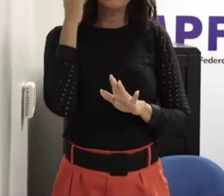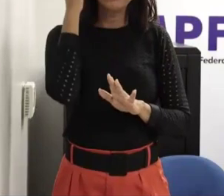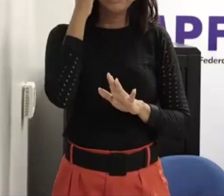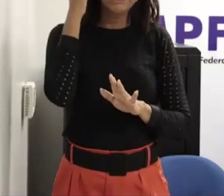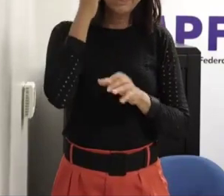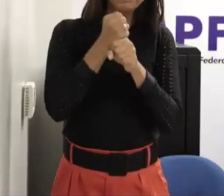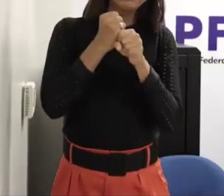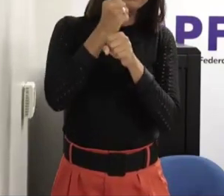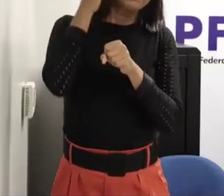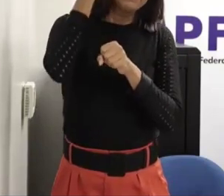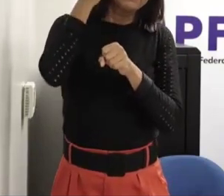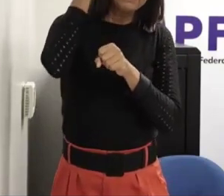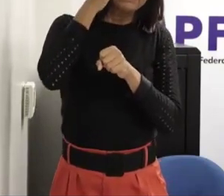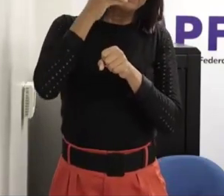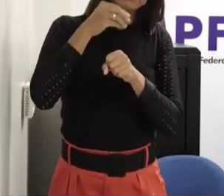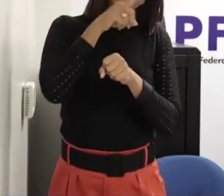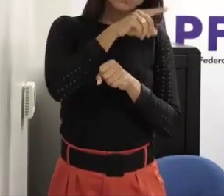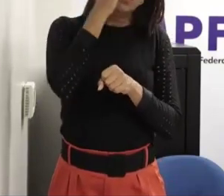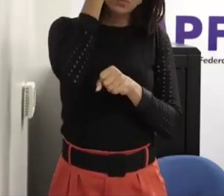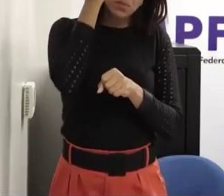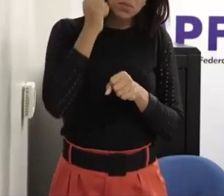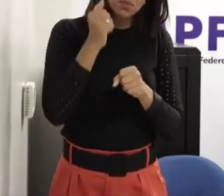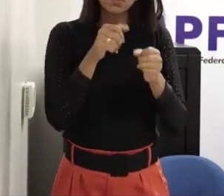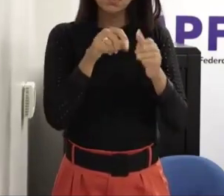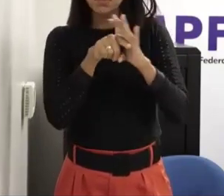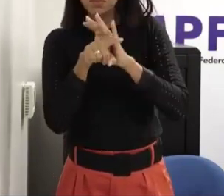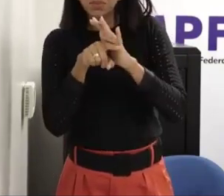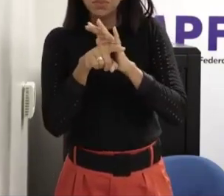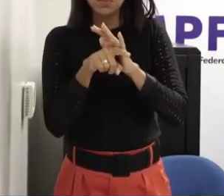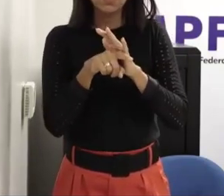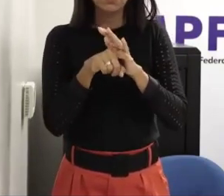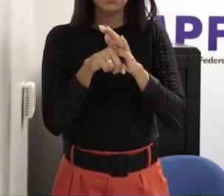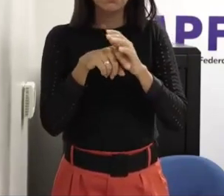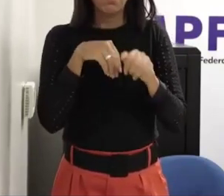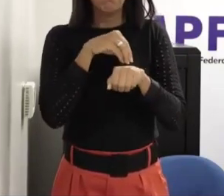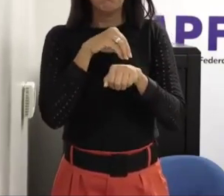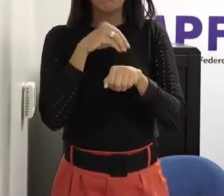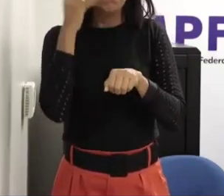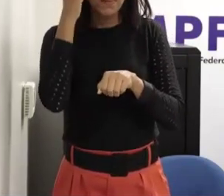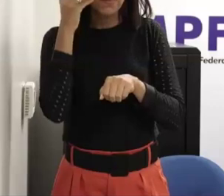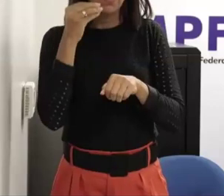quanto a sua experiência de vida e de atuação como profissional da saúde mental